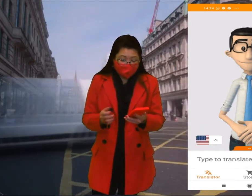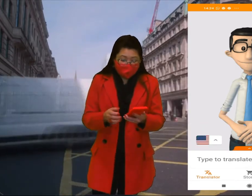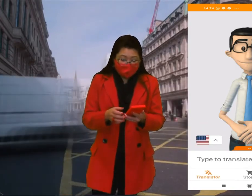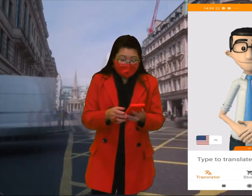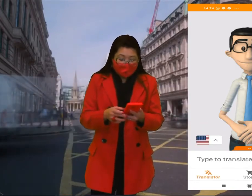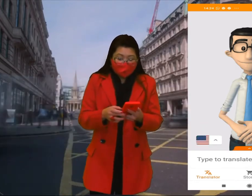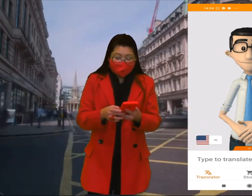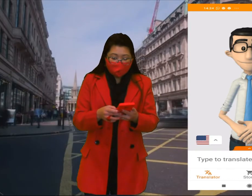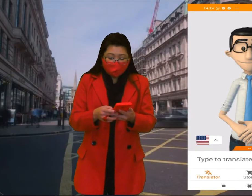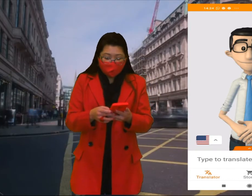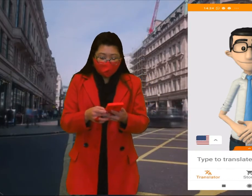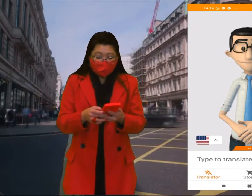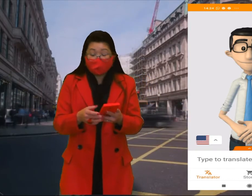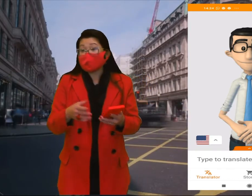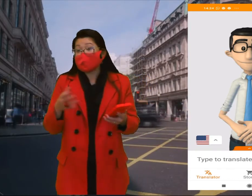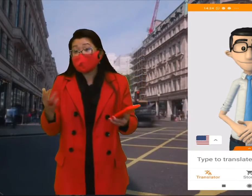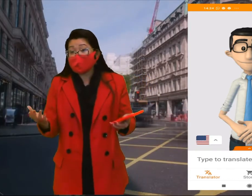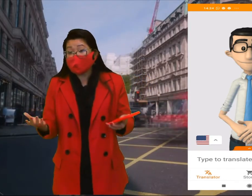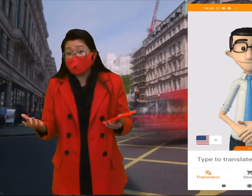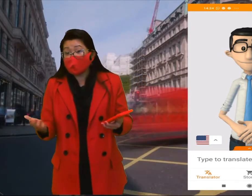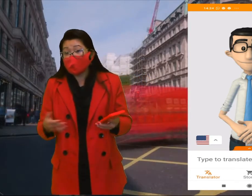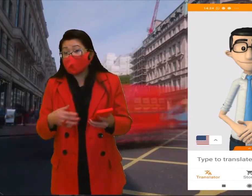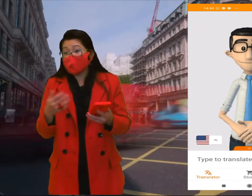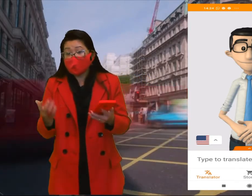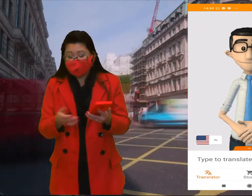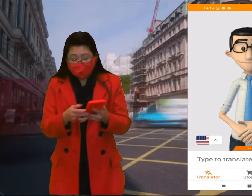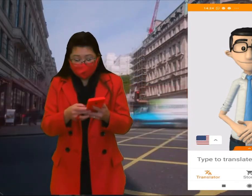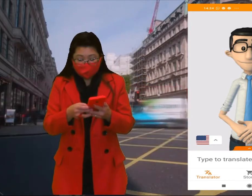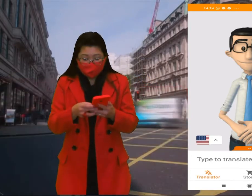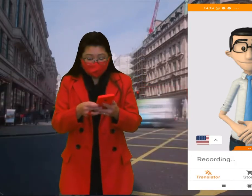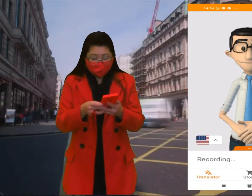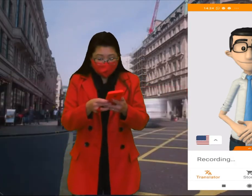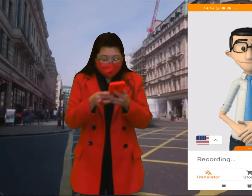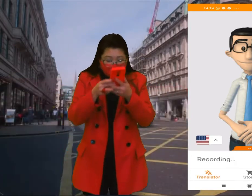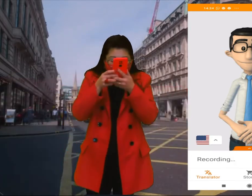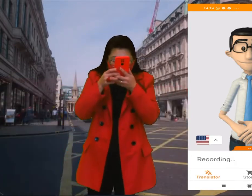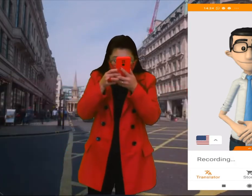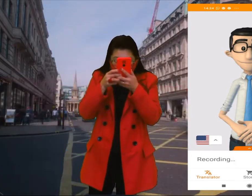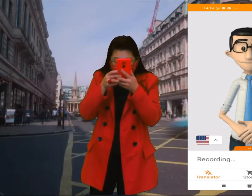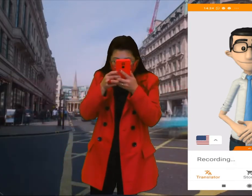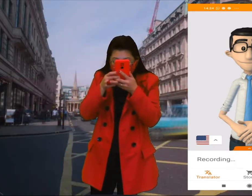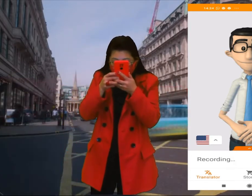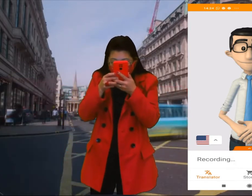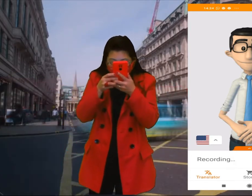e simplesmente falo uma frase. What's your name?